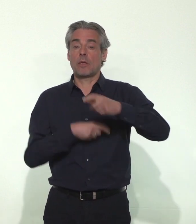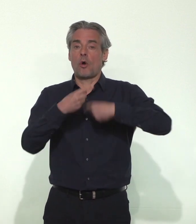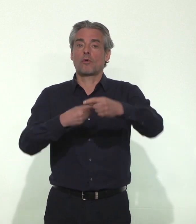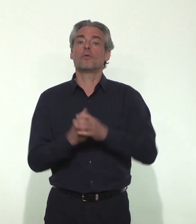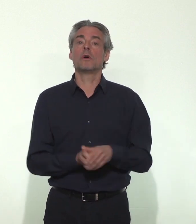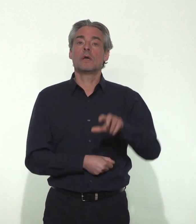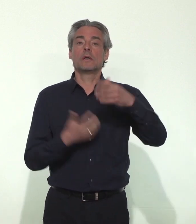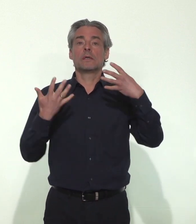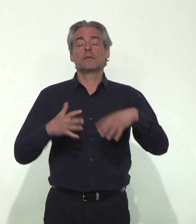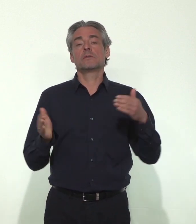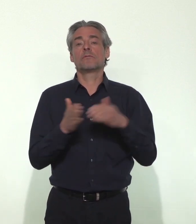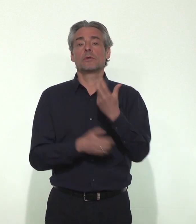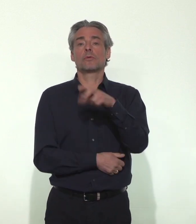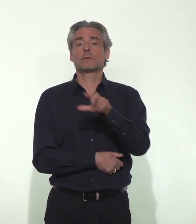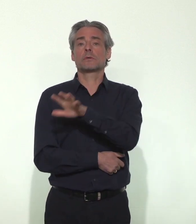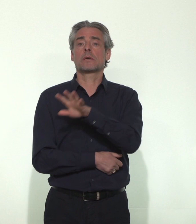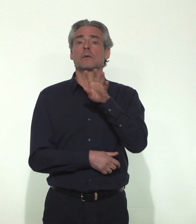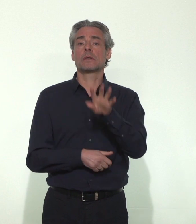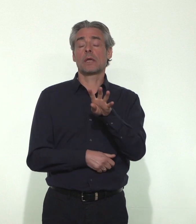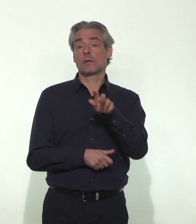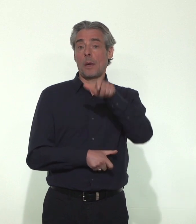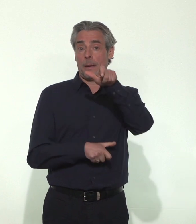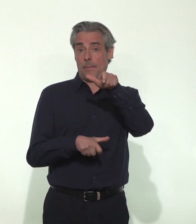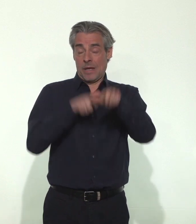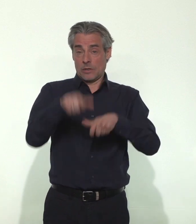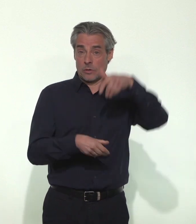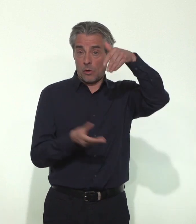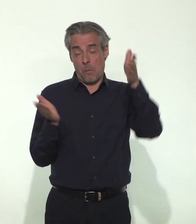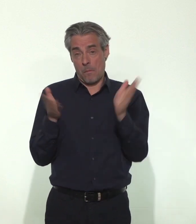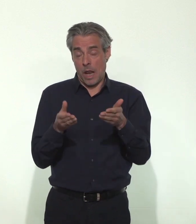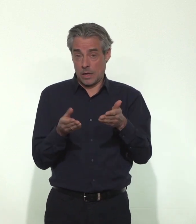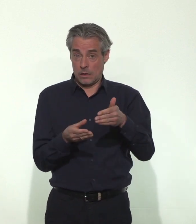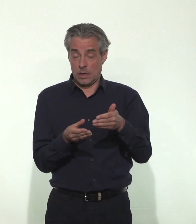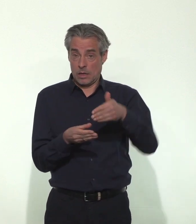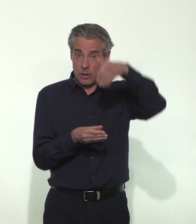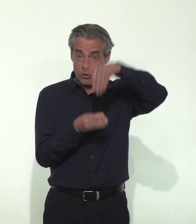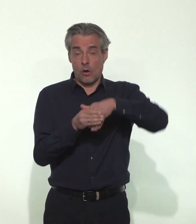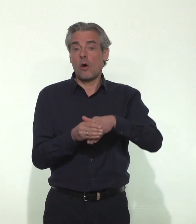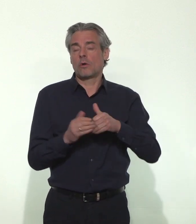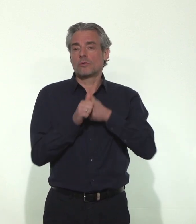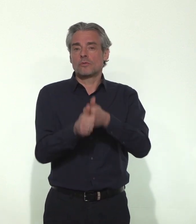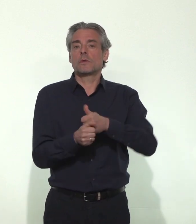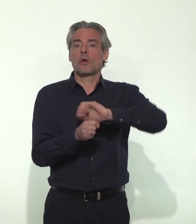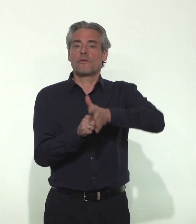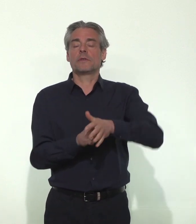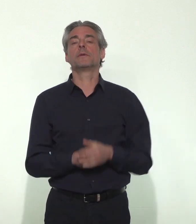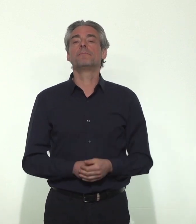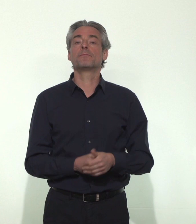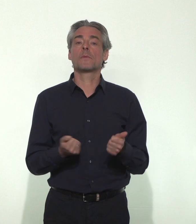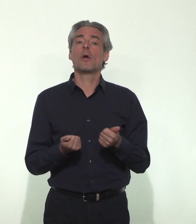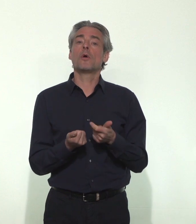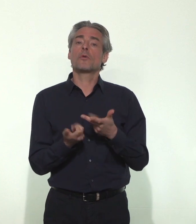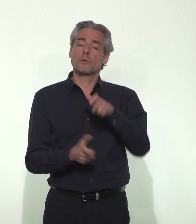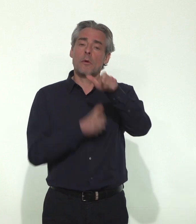19 354 personnes sont actuellement hospitalisées pour une infection à Covid-19. Le nombre